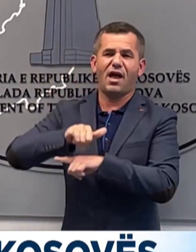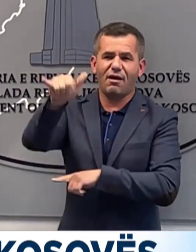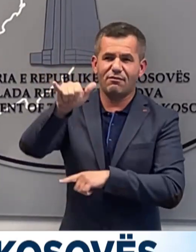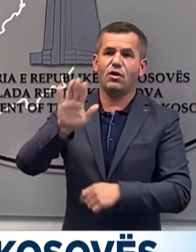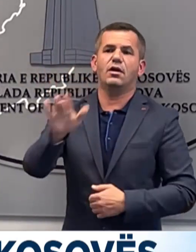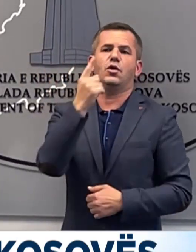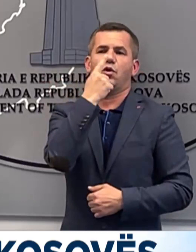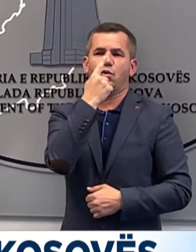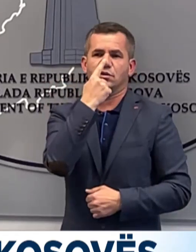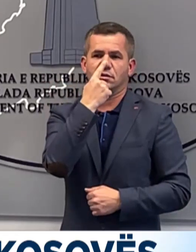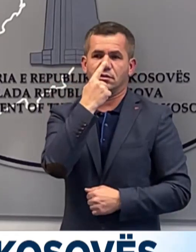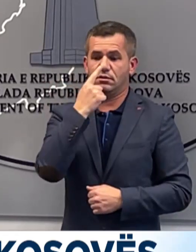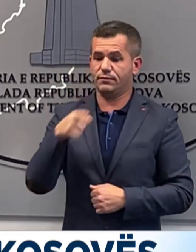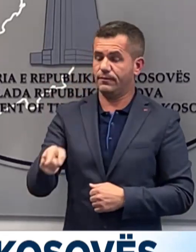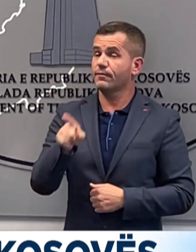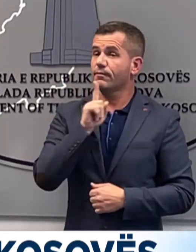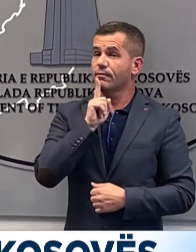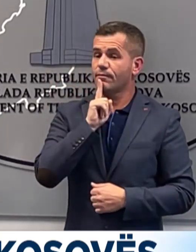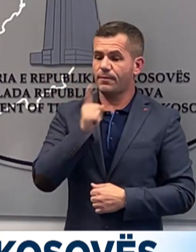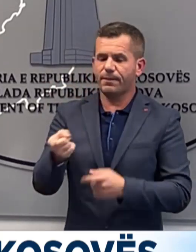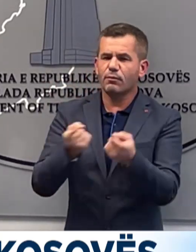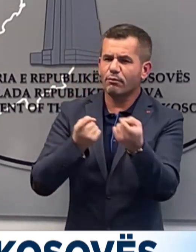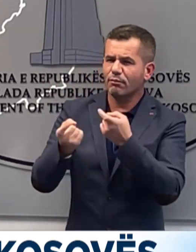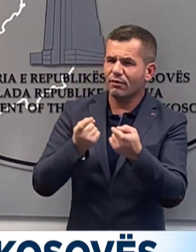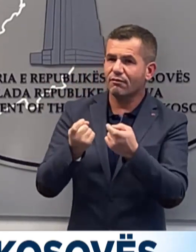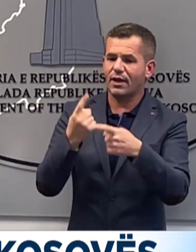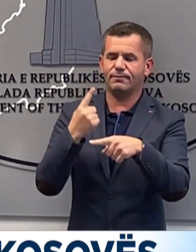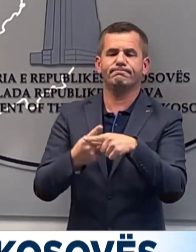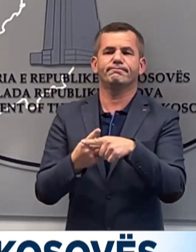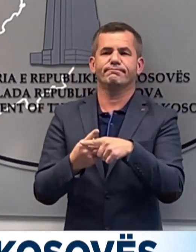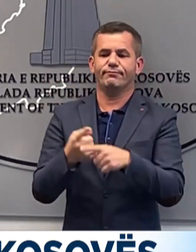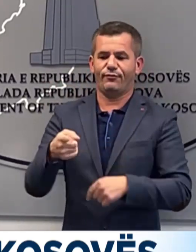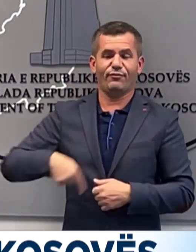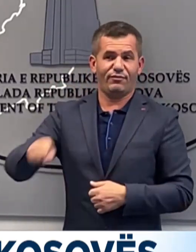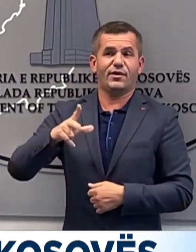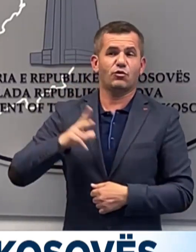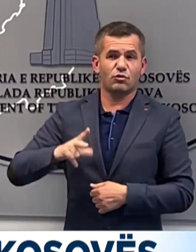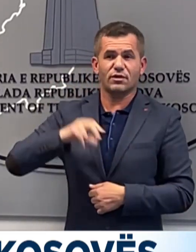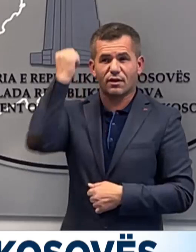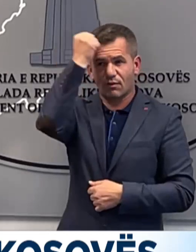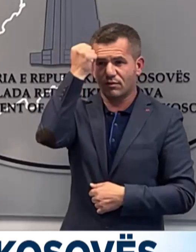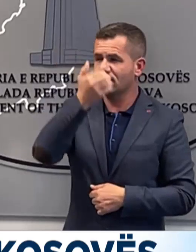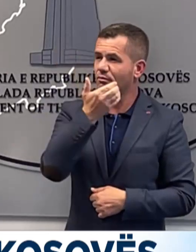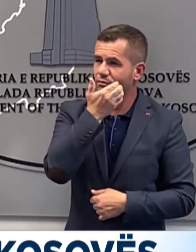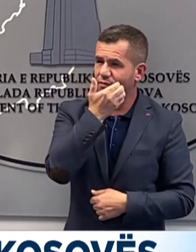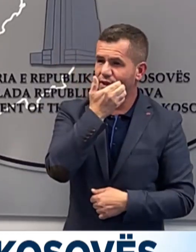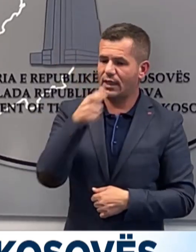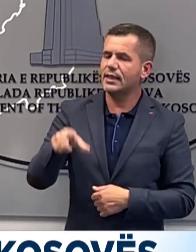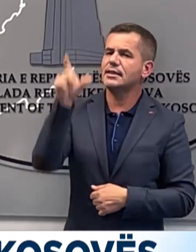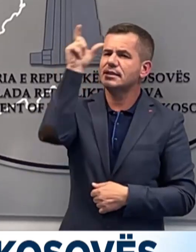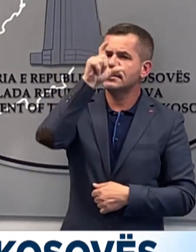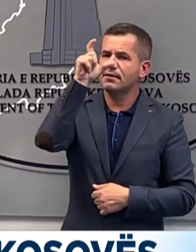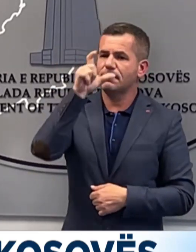Në përmjet këtyre sulmeve e provokimeve ku përdoren qytetartë Kosovës, Serbia